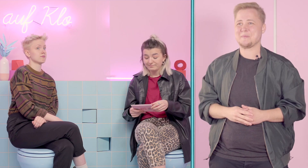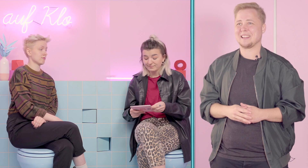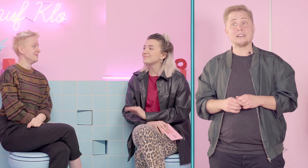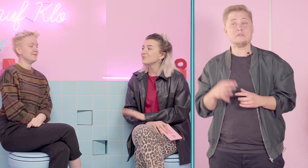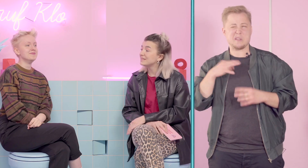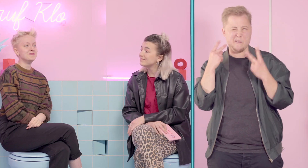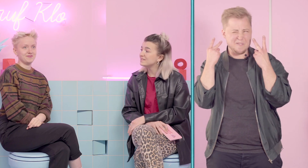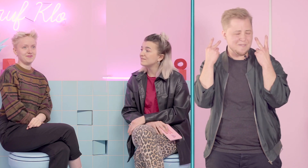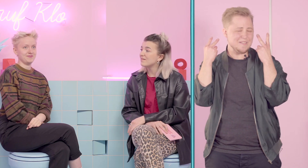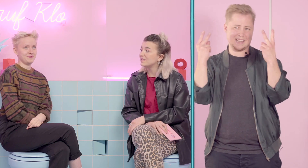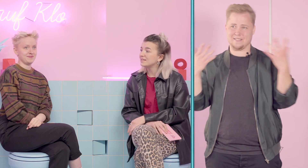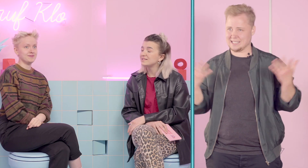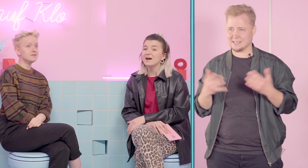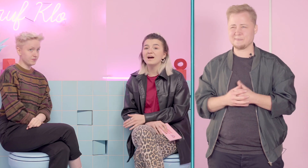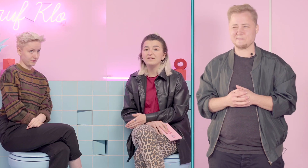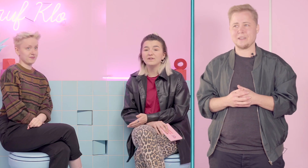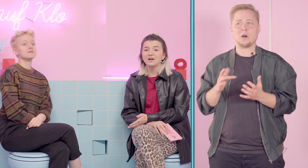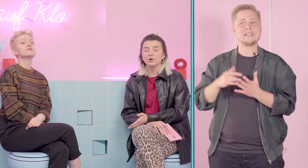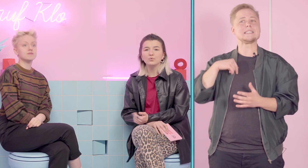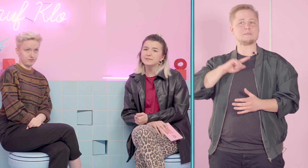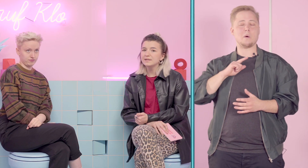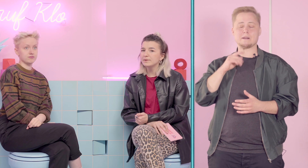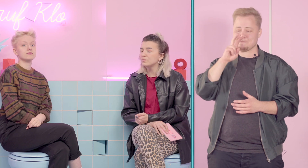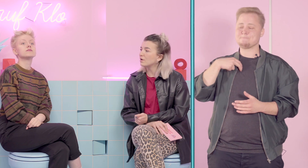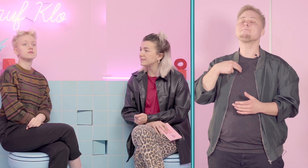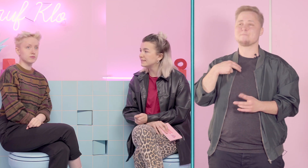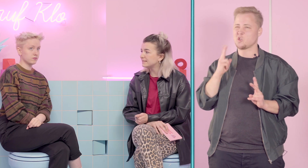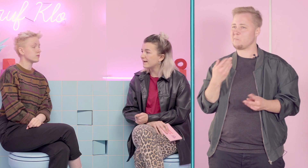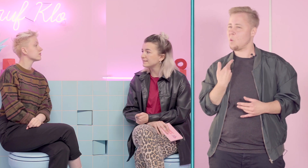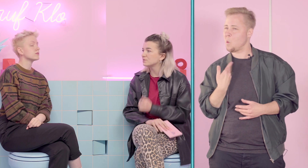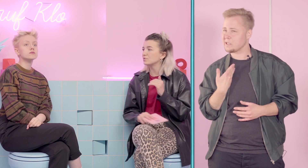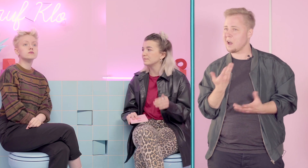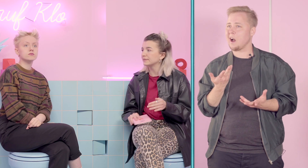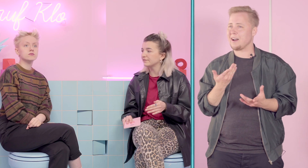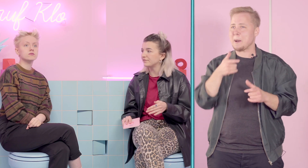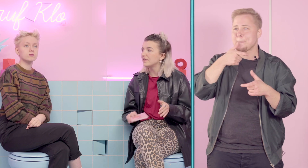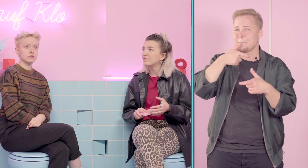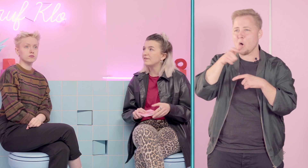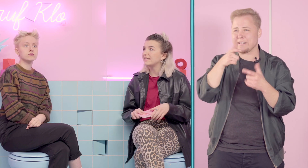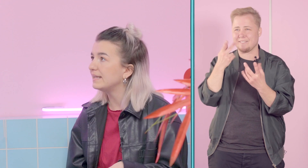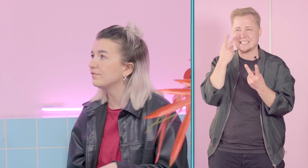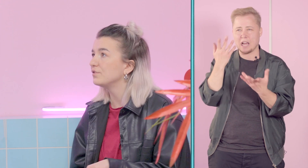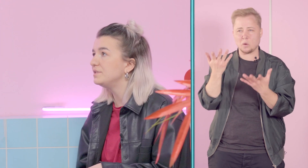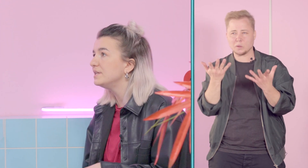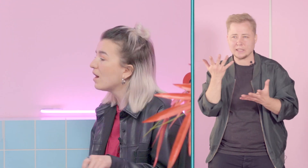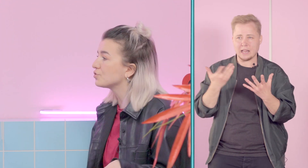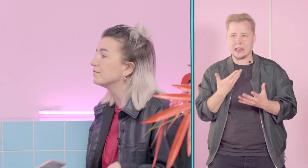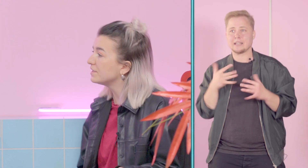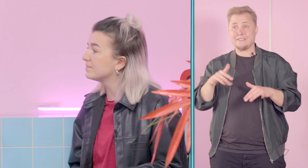Was mir noch mega wichtig wäre, weil ich da einfach noch unsicher bin oder auch Dinge nicht weiß, ist zu den Begriffen. Weil ich von dir auch schon vor diesem